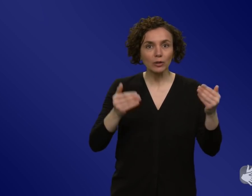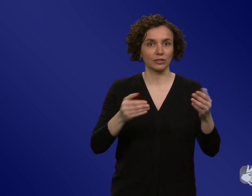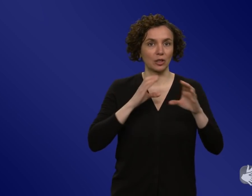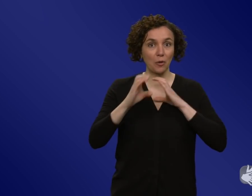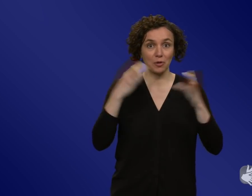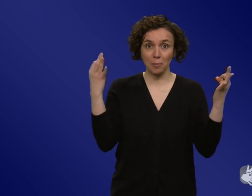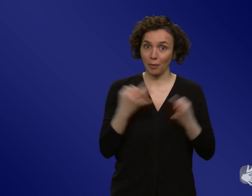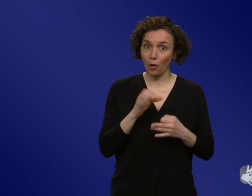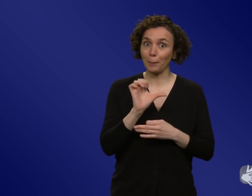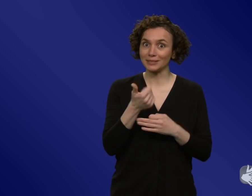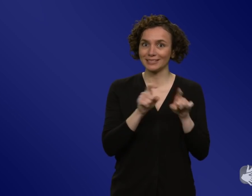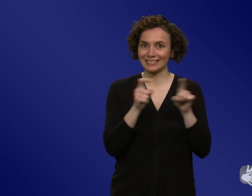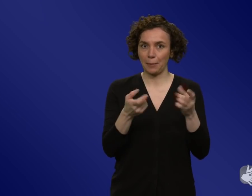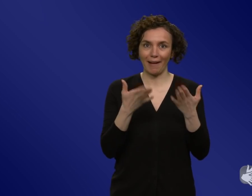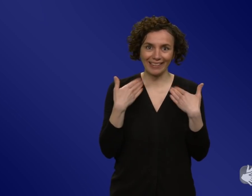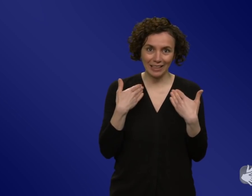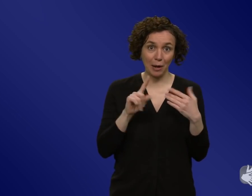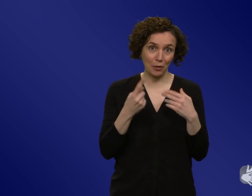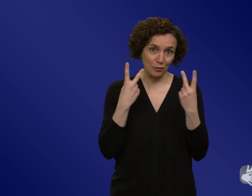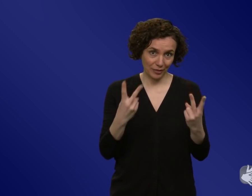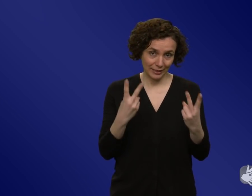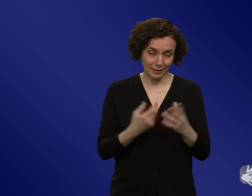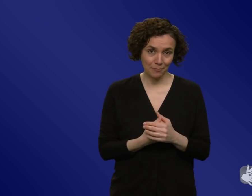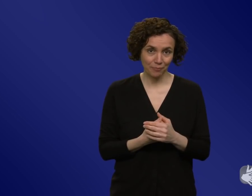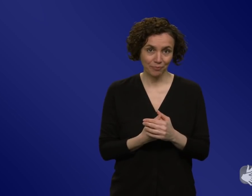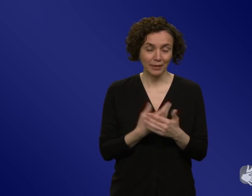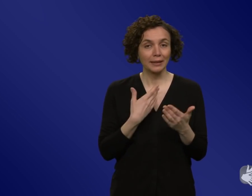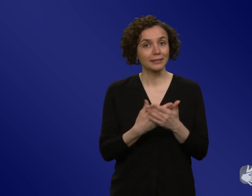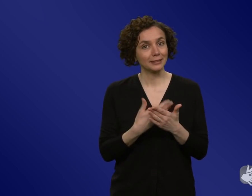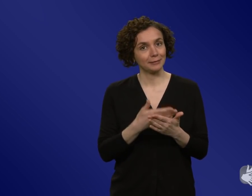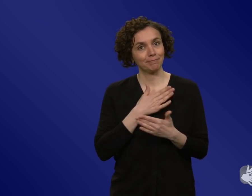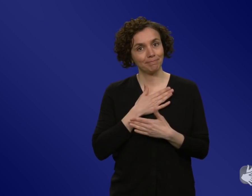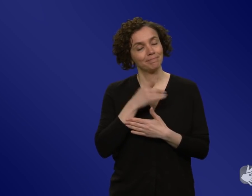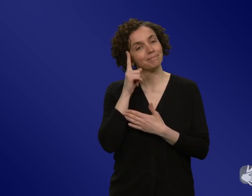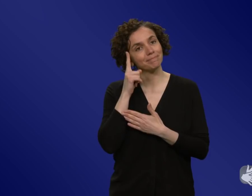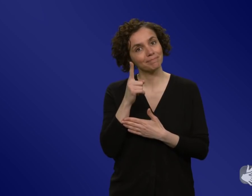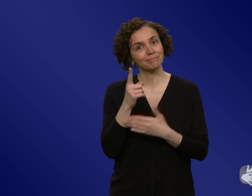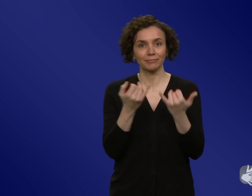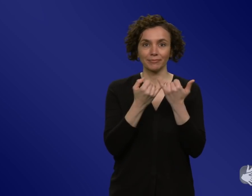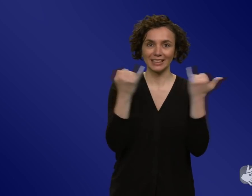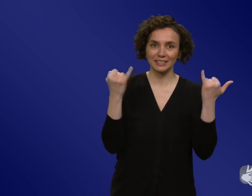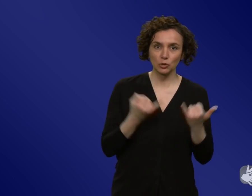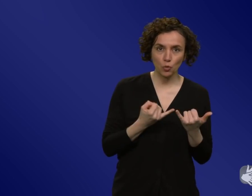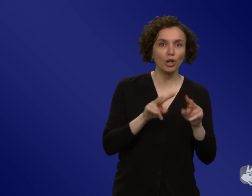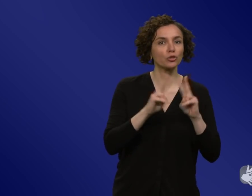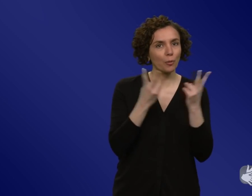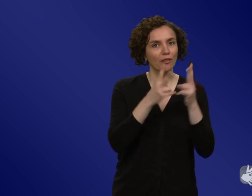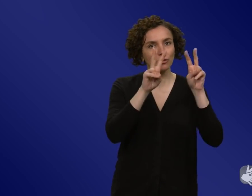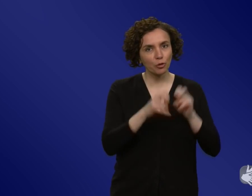Und da würde ich auch sehr gerne an Unis oder Umweltforschungsinstitutionen nicht nur die Kommunikationsabteilungen sehen, sondern auch